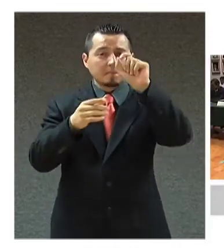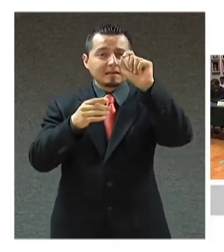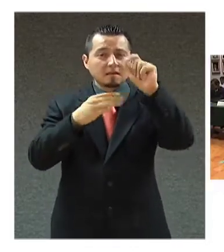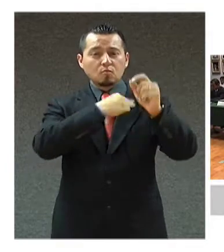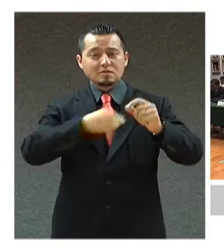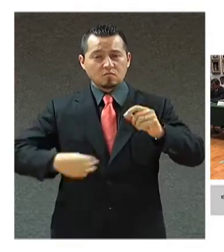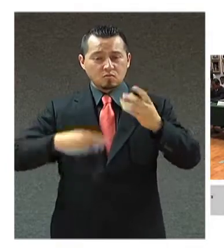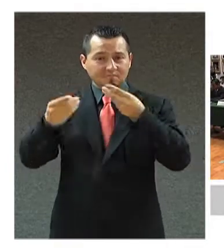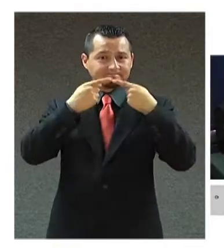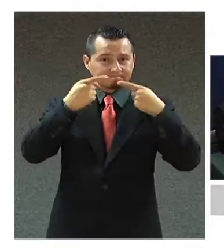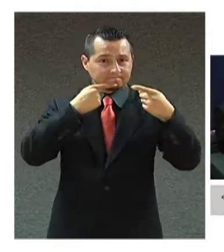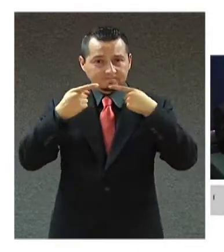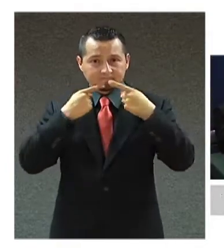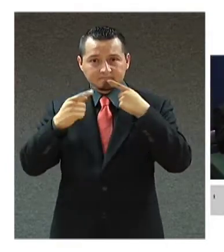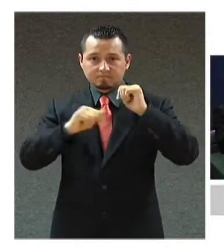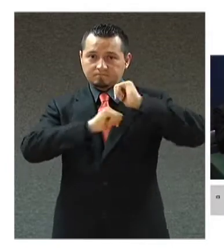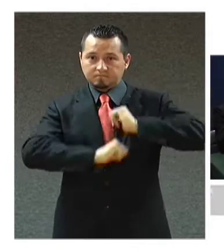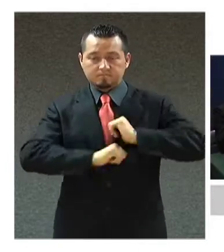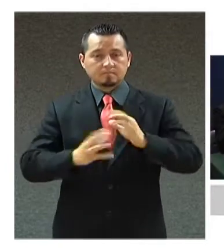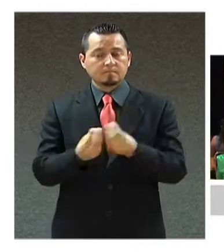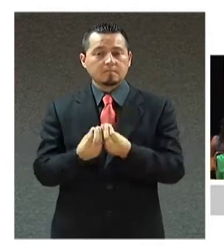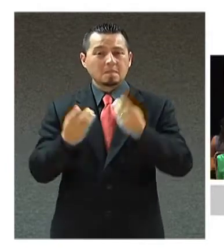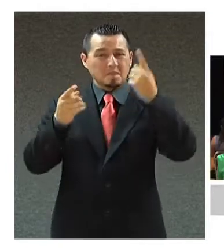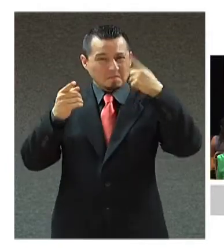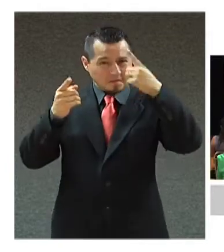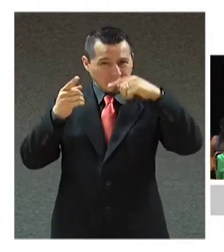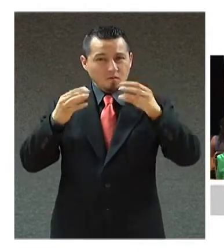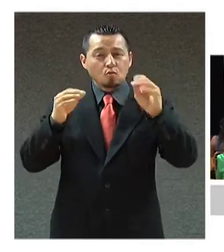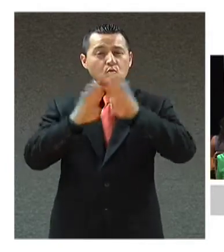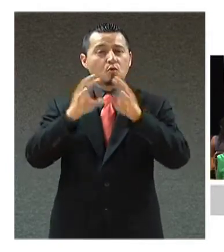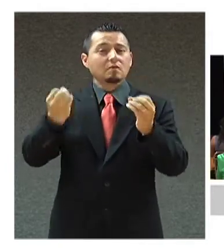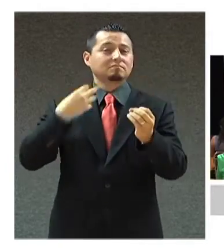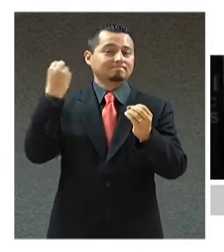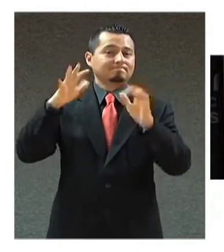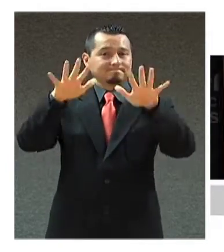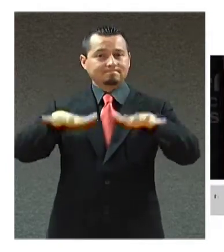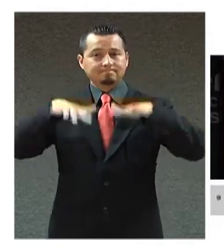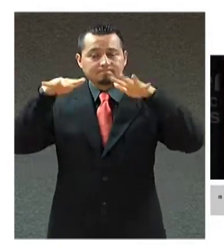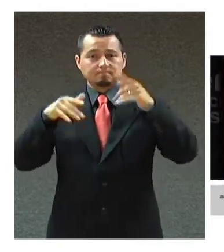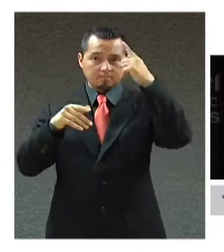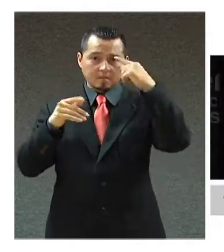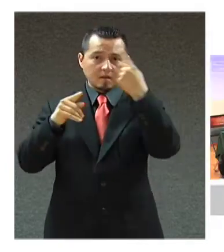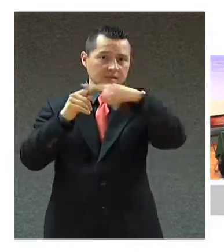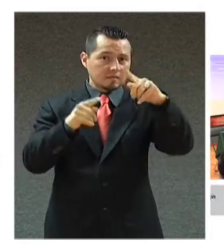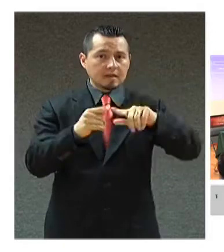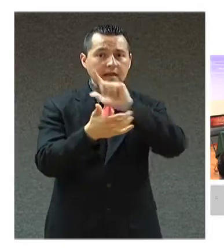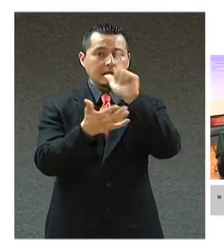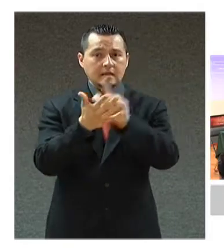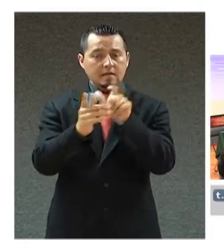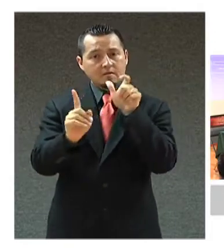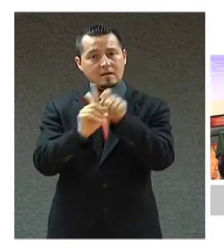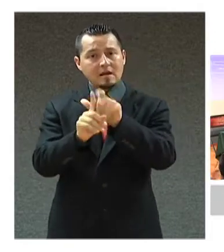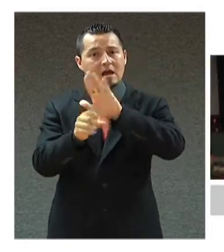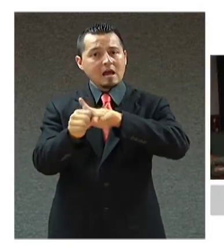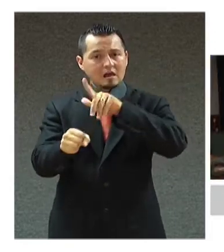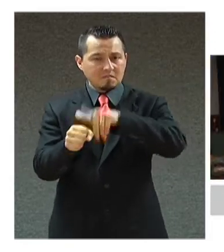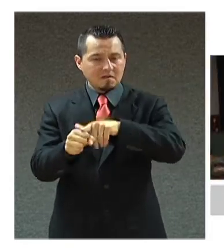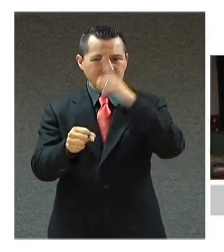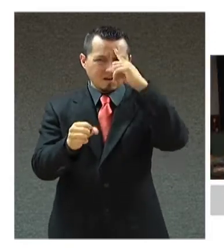emitiendo observaciones y cargos en algunas. Se organizó un seminario para valorar posibles actualizaciones a la Ley de Protección Animal, con la participación